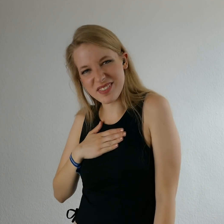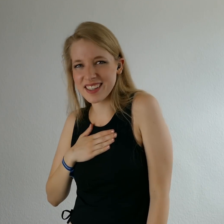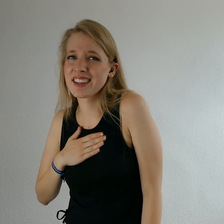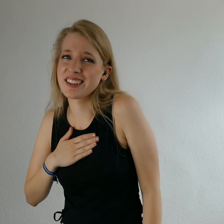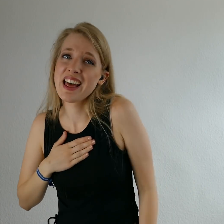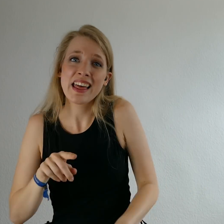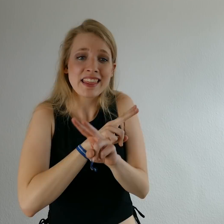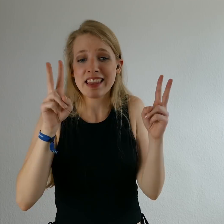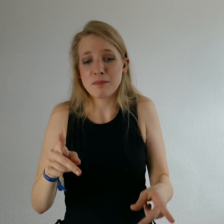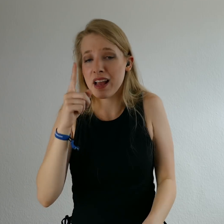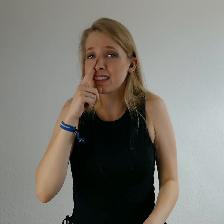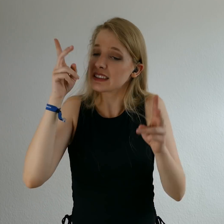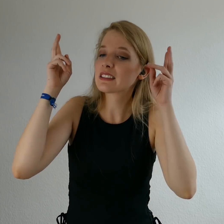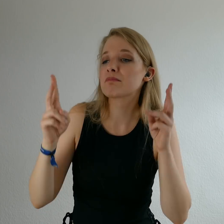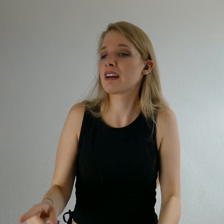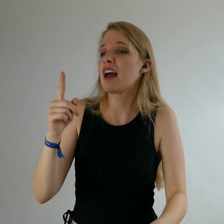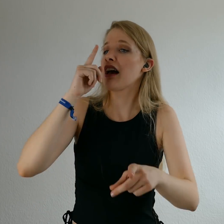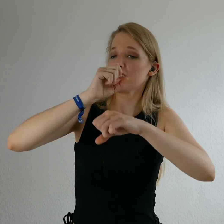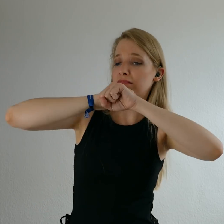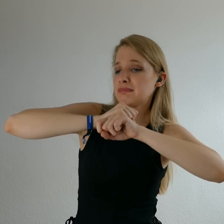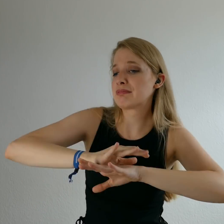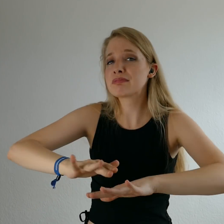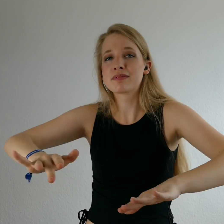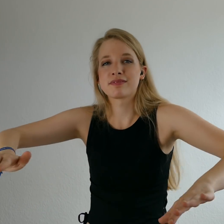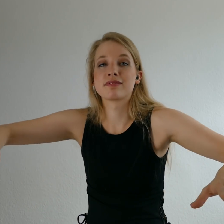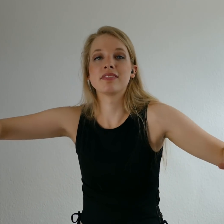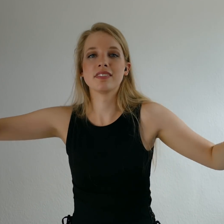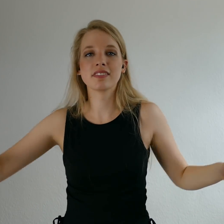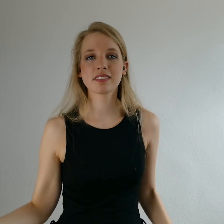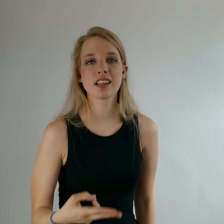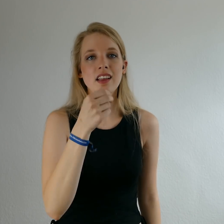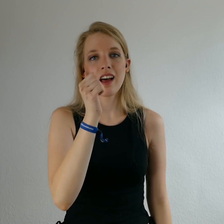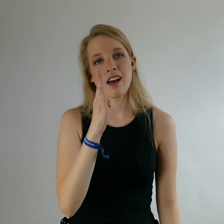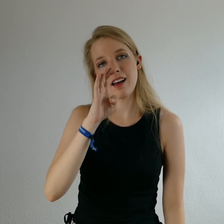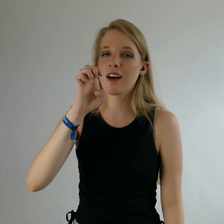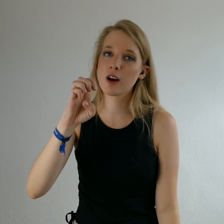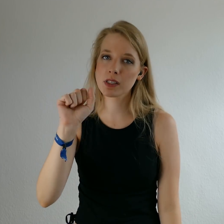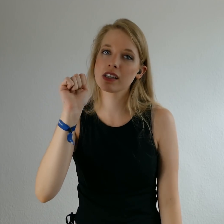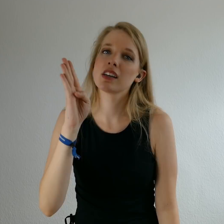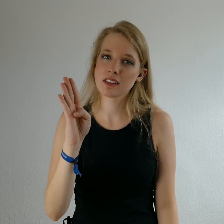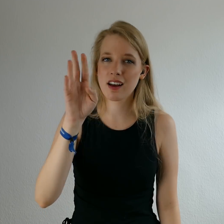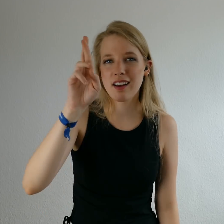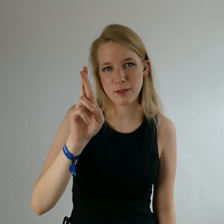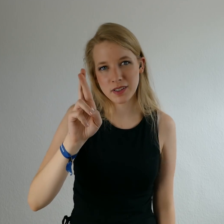Niemand ist ein Recht, es rauskommt Habe es, habe